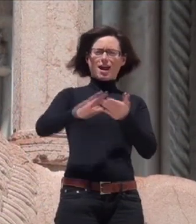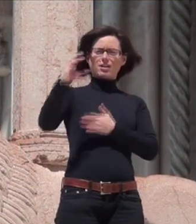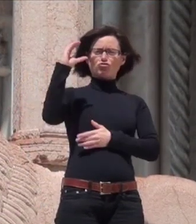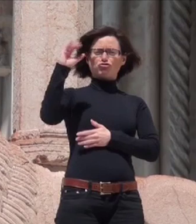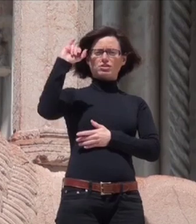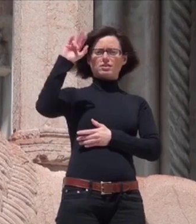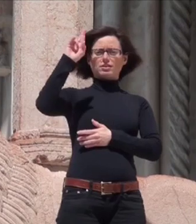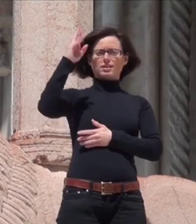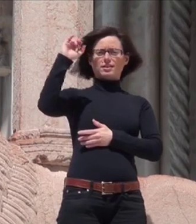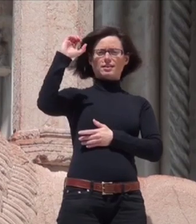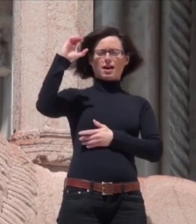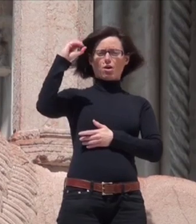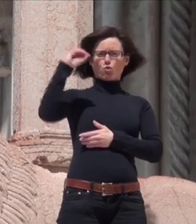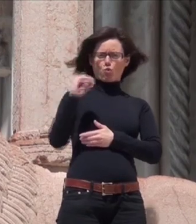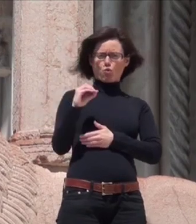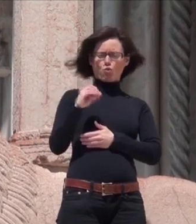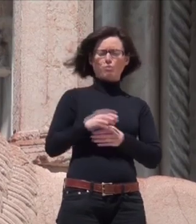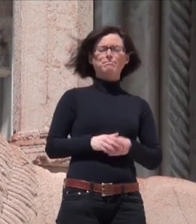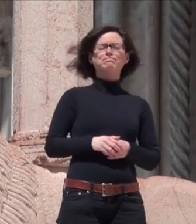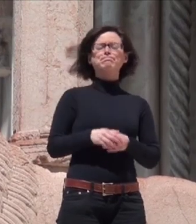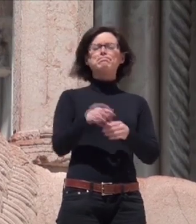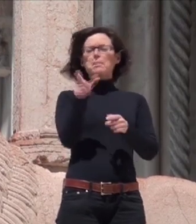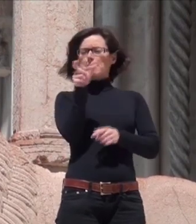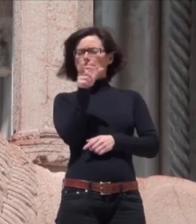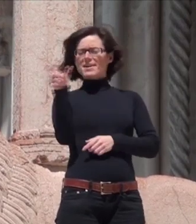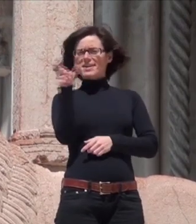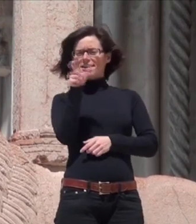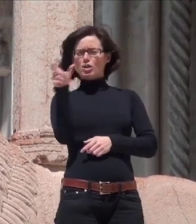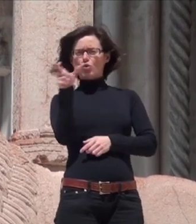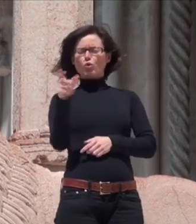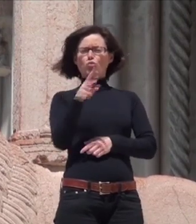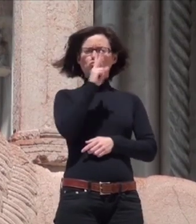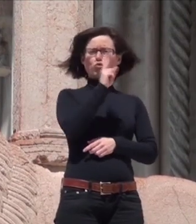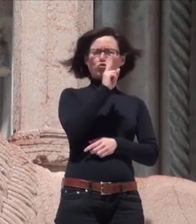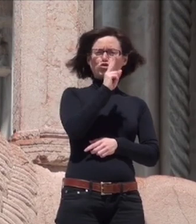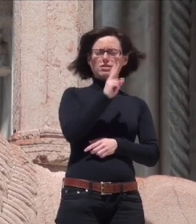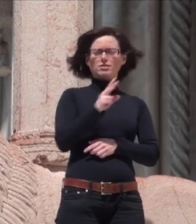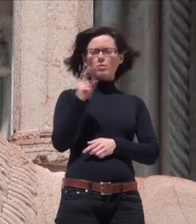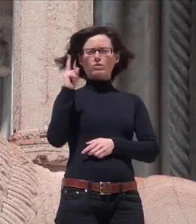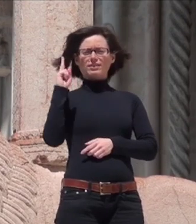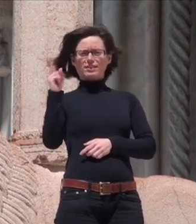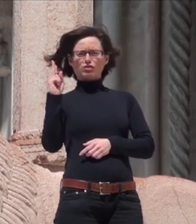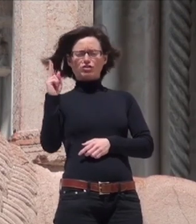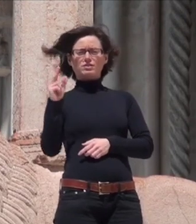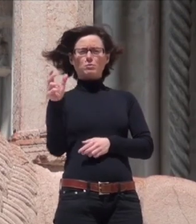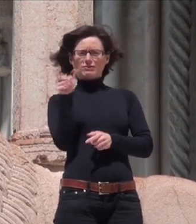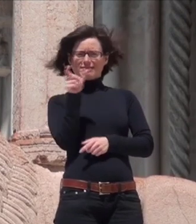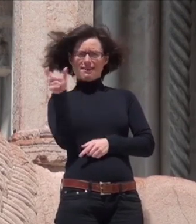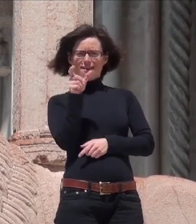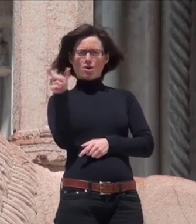un esempio di arte romanica, con influenze bizantine e gotiche, che riflettono il lungo periodo di costruzione compreso tra l'XI e il